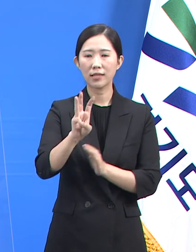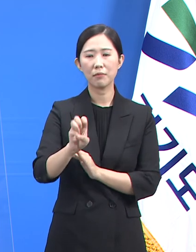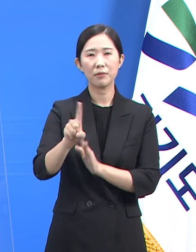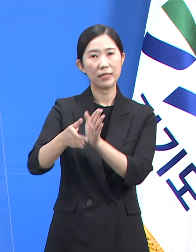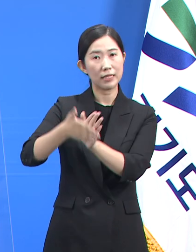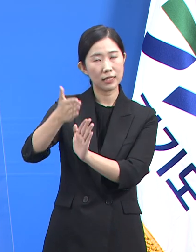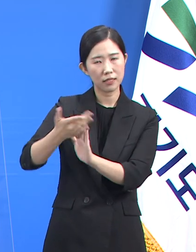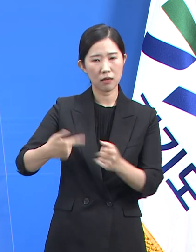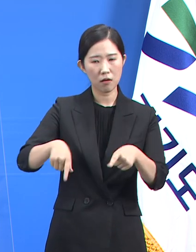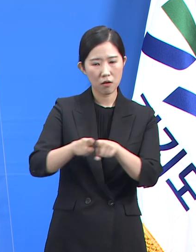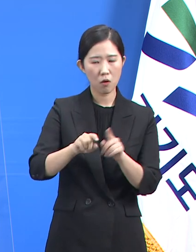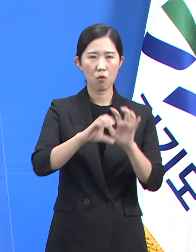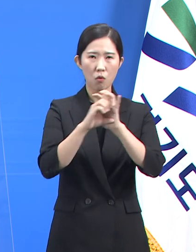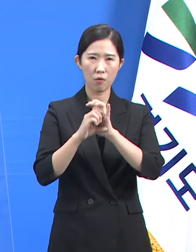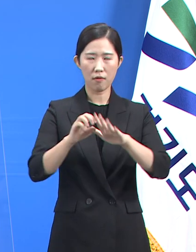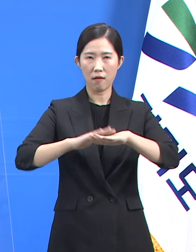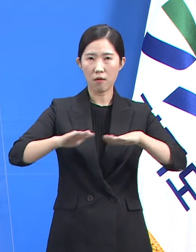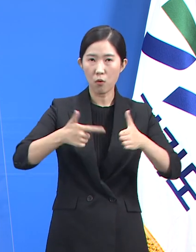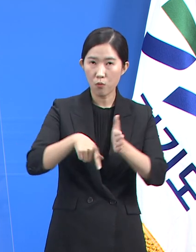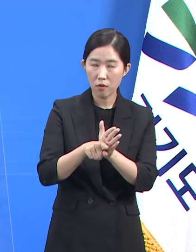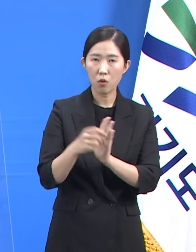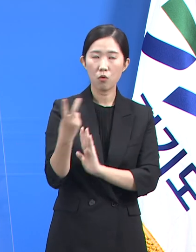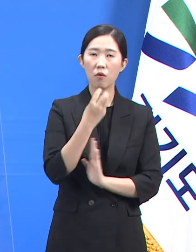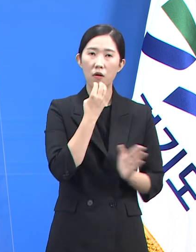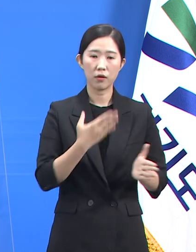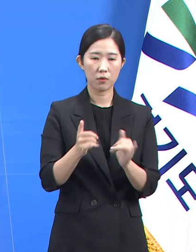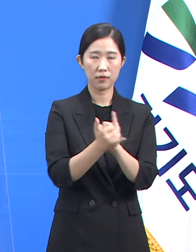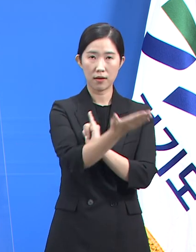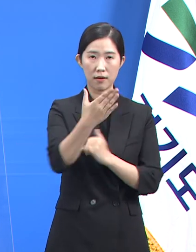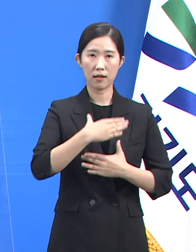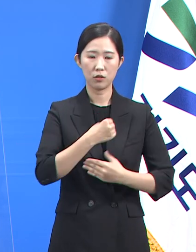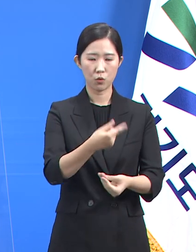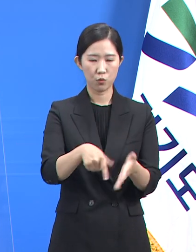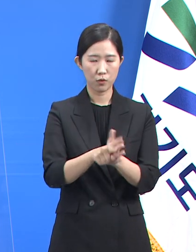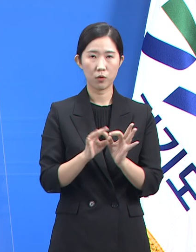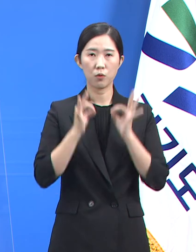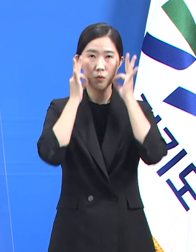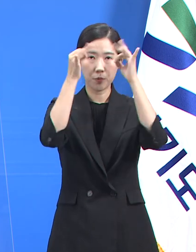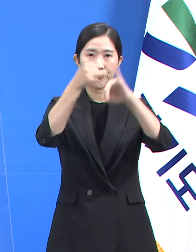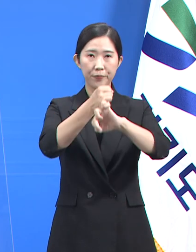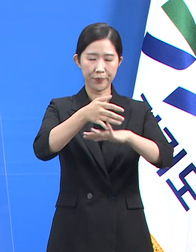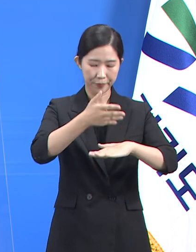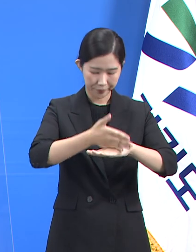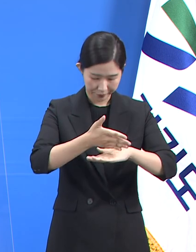함께 코로나19 극복과 도민의 안전을 위해 최선을 다하겠습니다. 감사합니다.